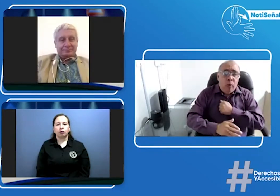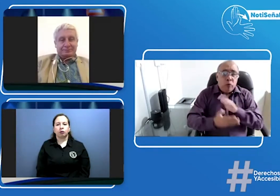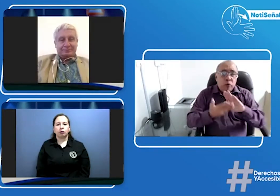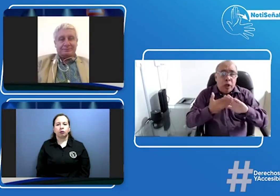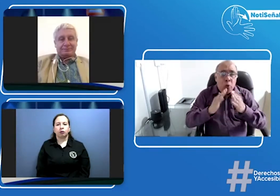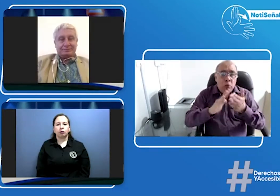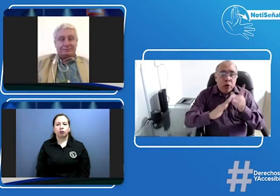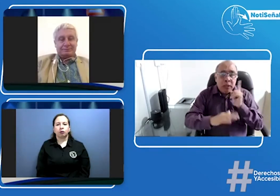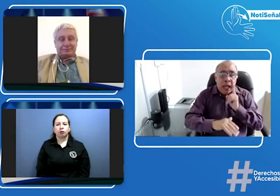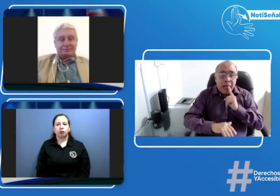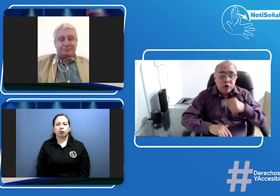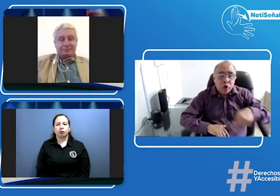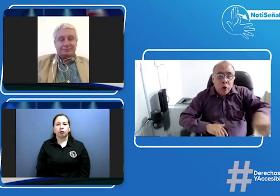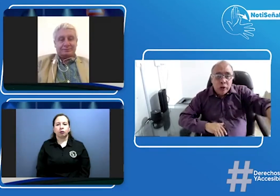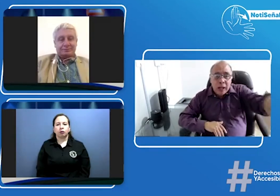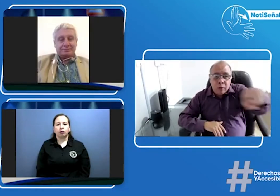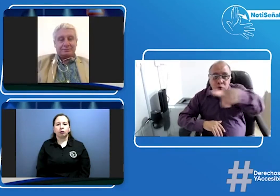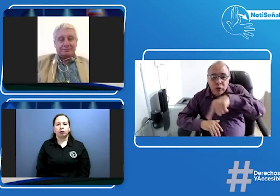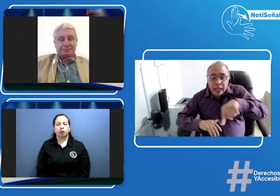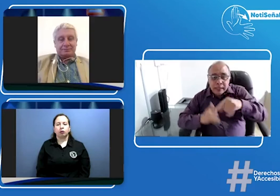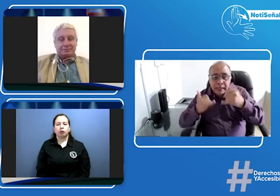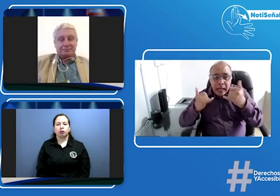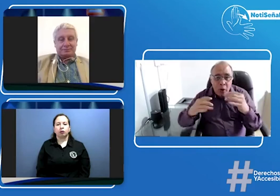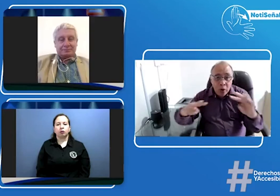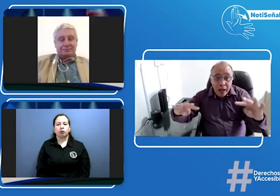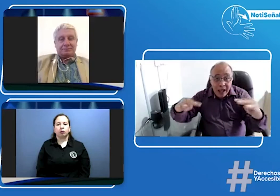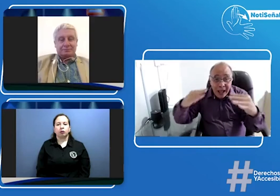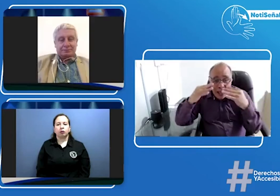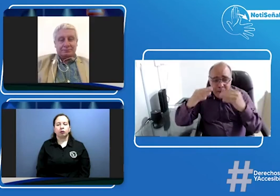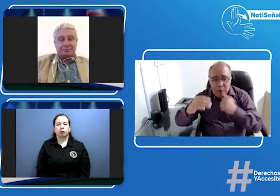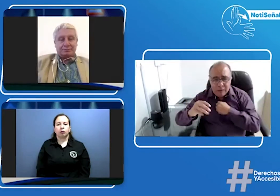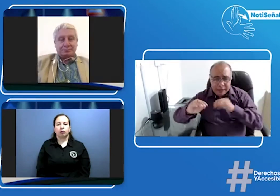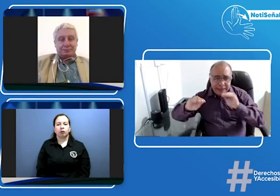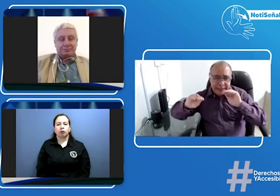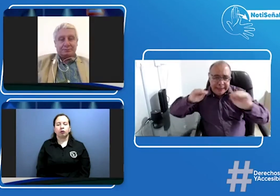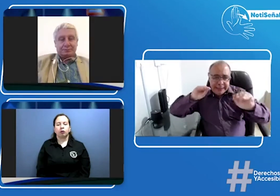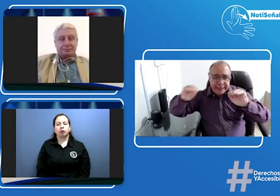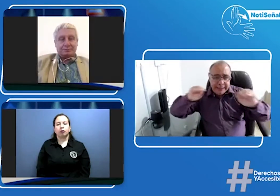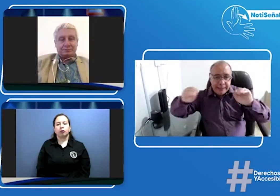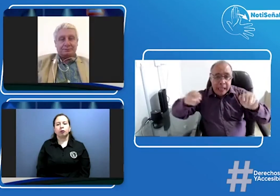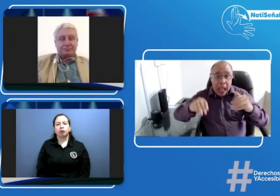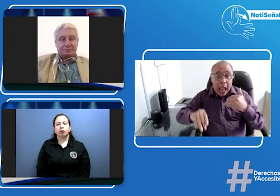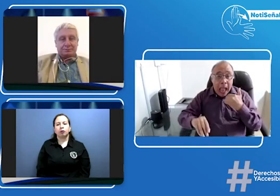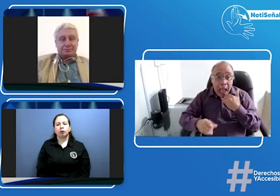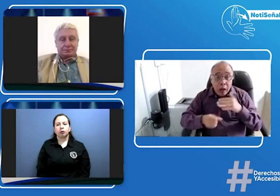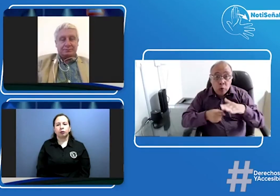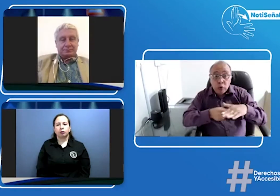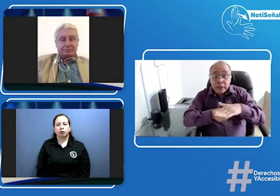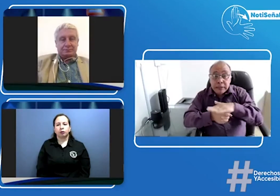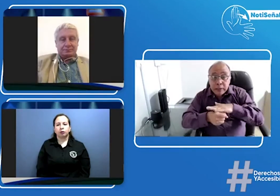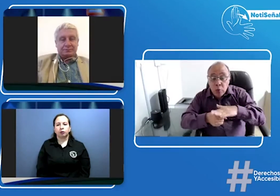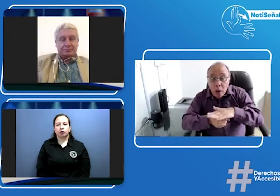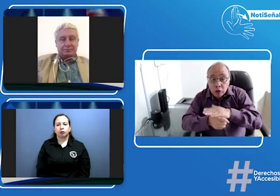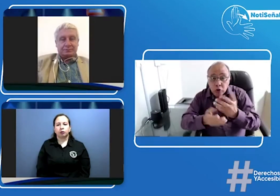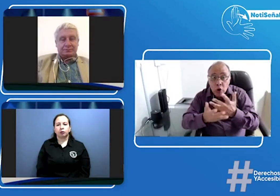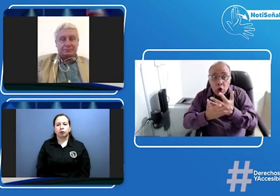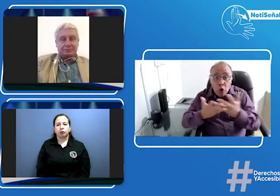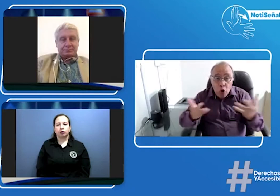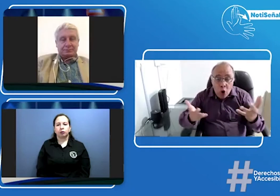por eso es que nosotros requerimos también que la comunidad sorda que está conectada con nosotros en este momento que nos